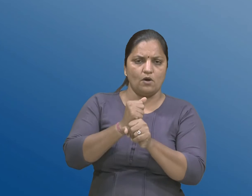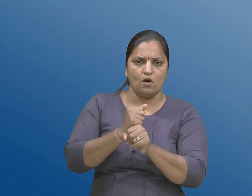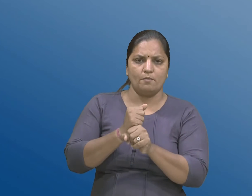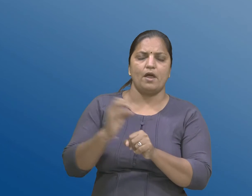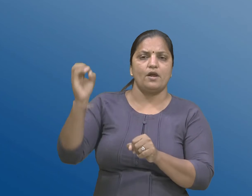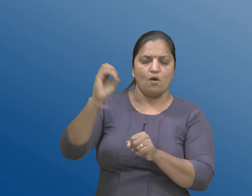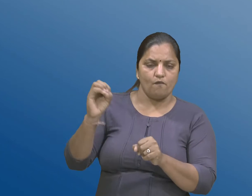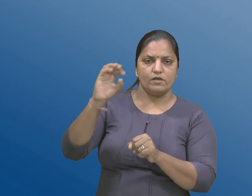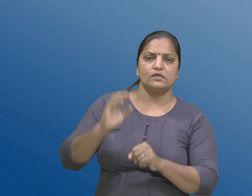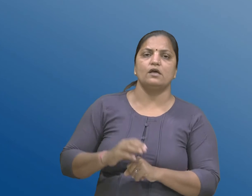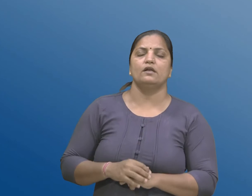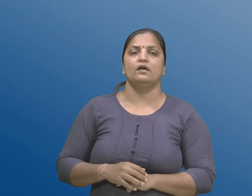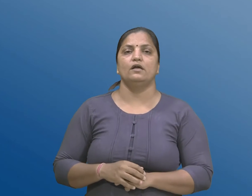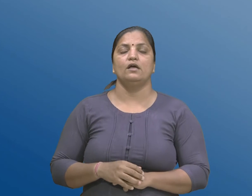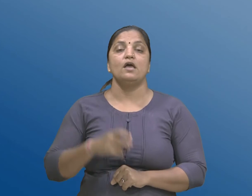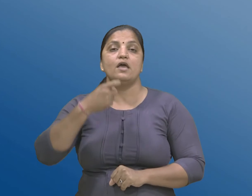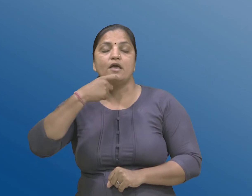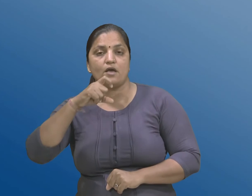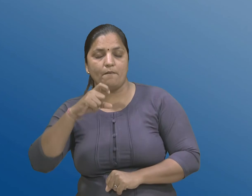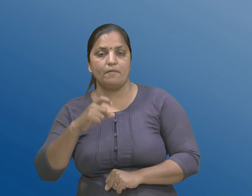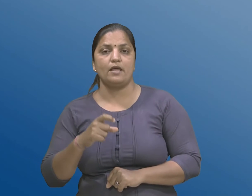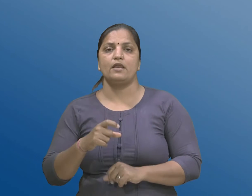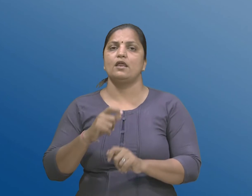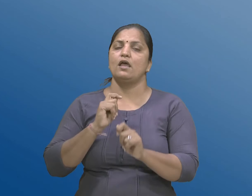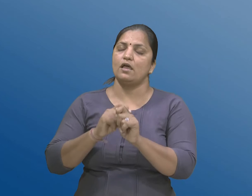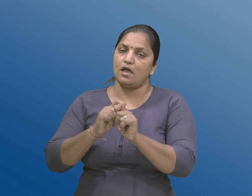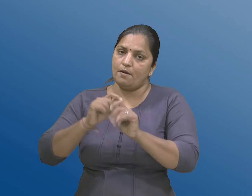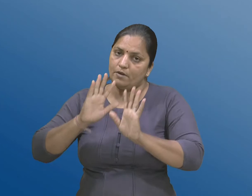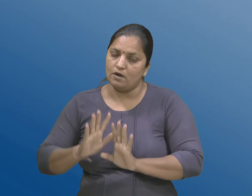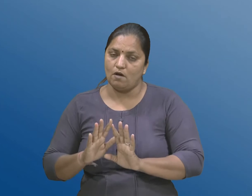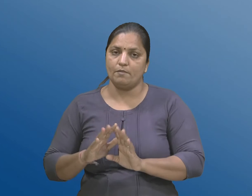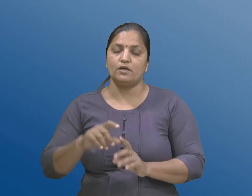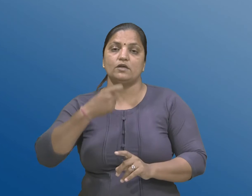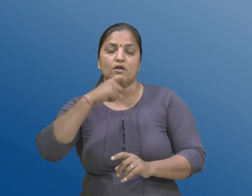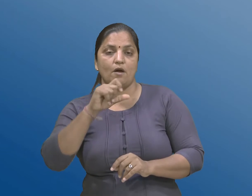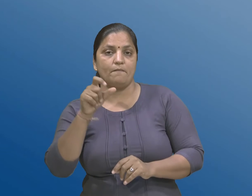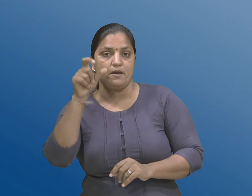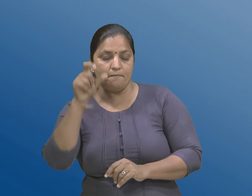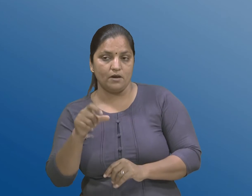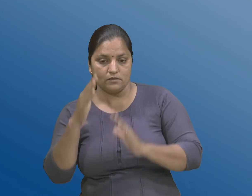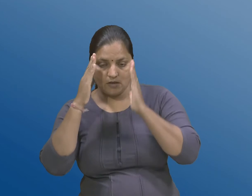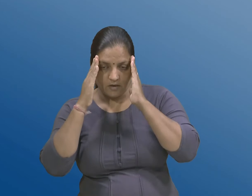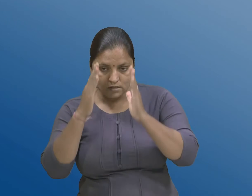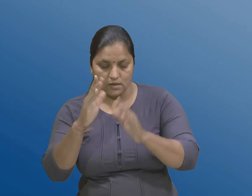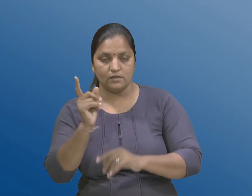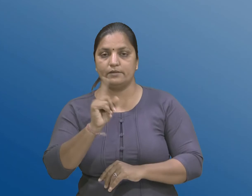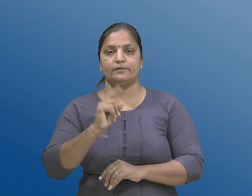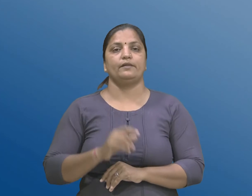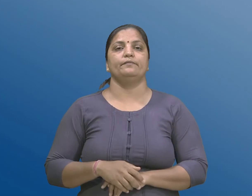द्वारा गुनु आचरवामा आयोचे एवा आरोपित गुनाने ध्यानमा लेशे नहीं सिवाए